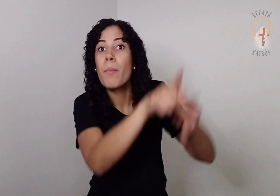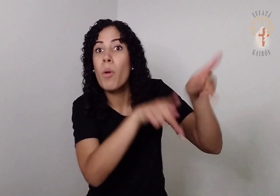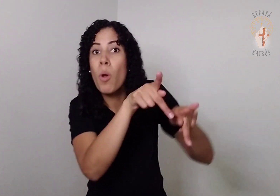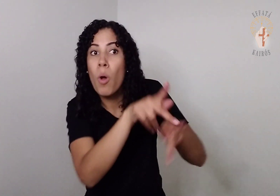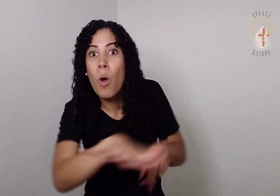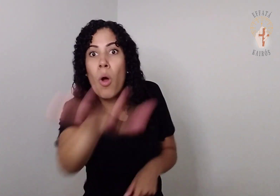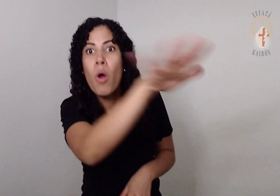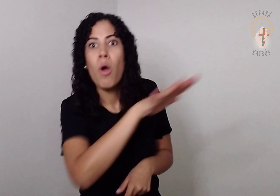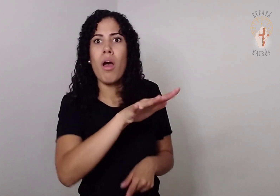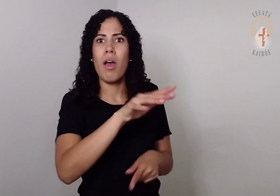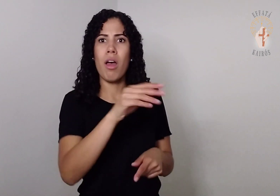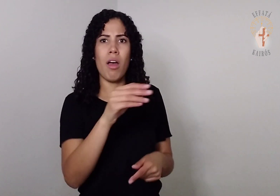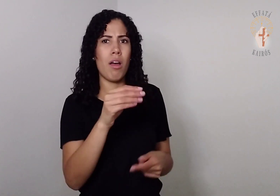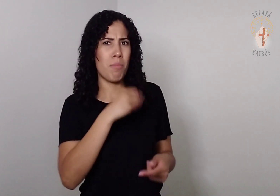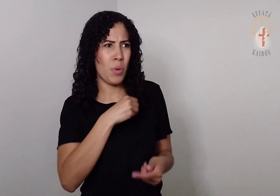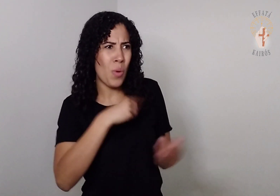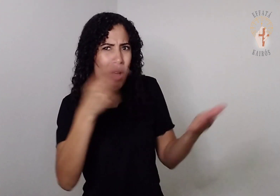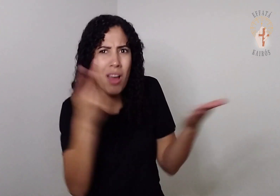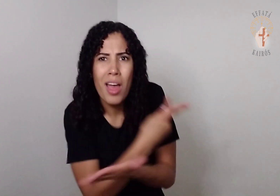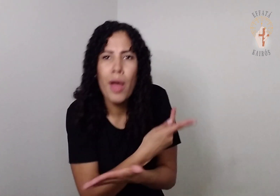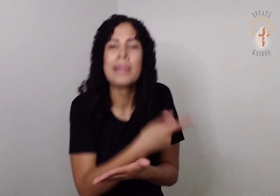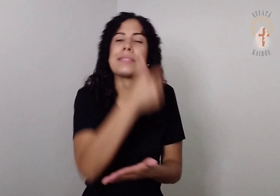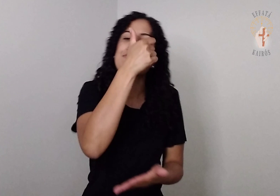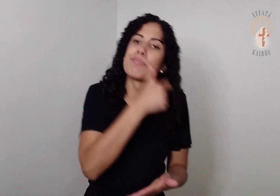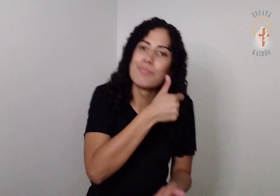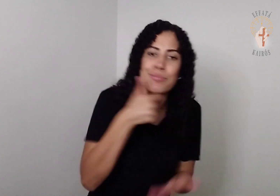pecados e depois pelos do povo.